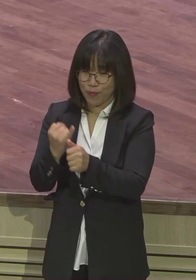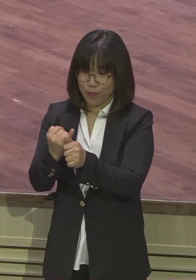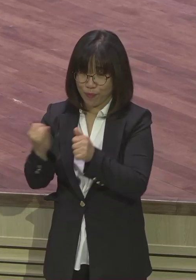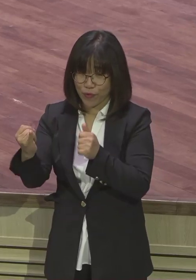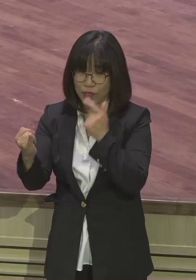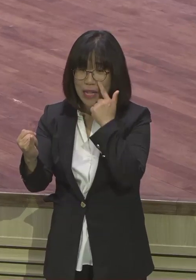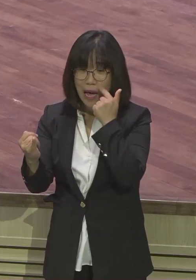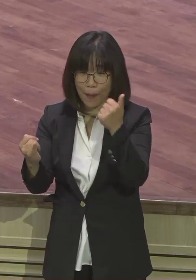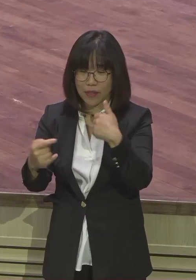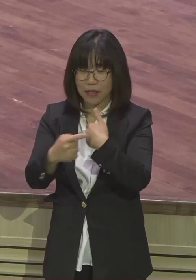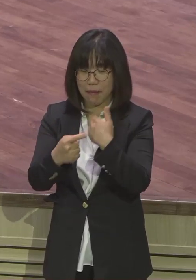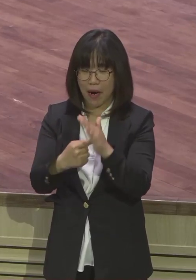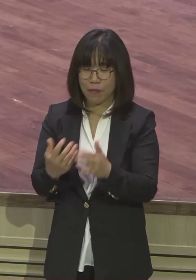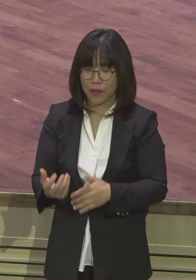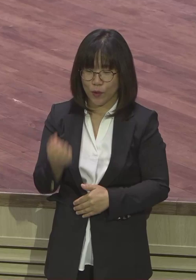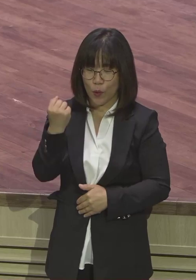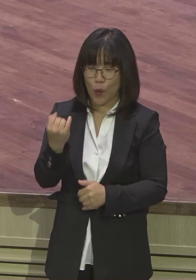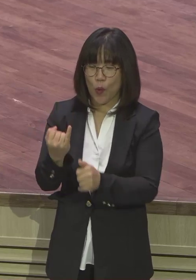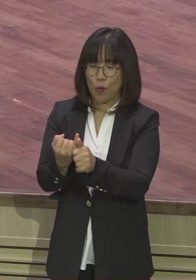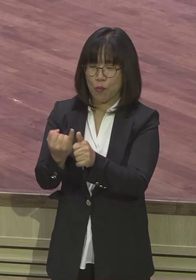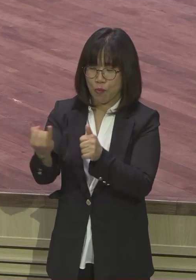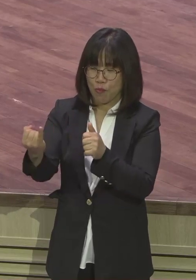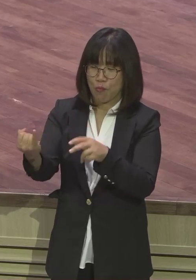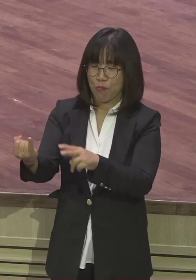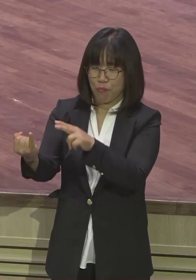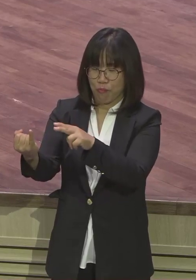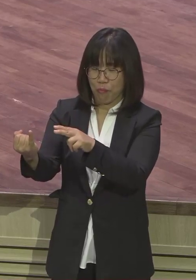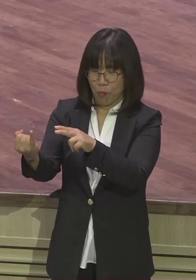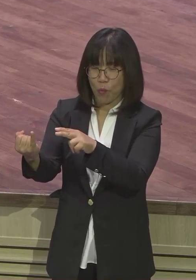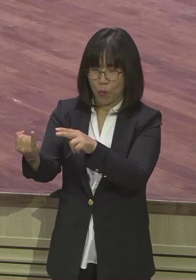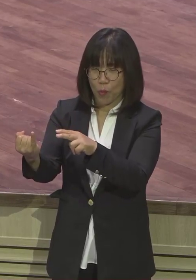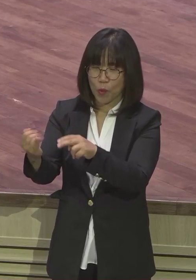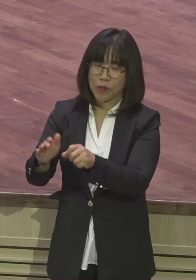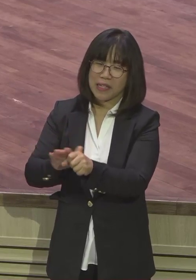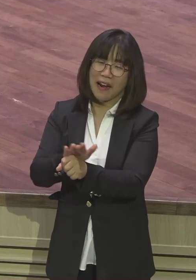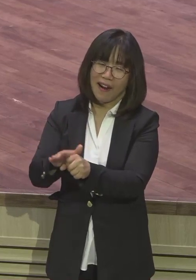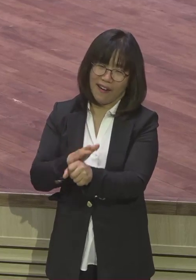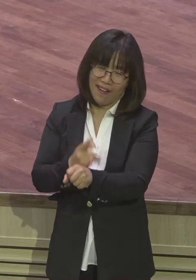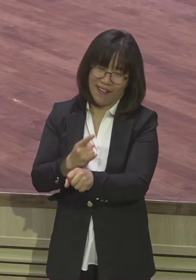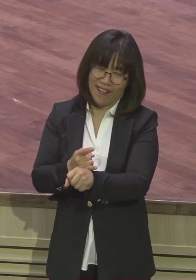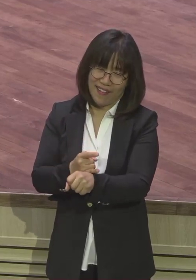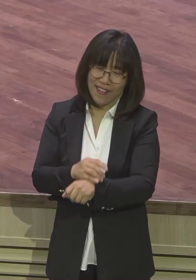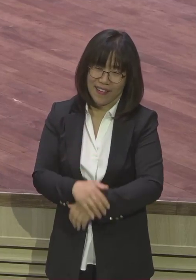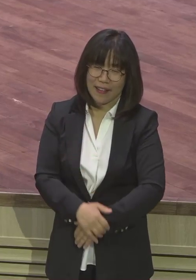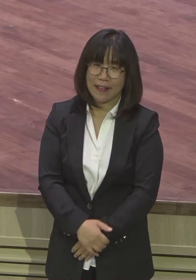삶의 지혜가 있죠. 장인 어른의 마음을 얼마나 딸을 사랑하는데 그 눈으로 바라본다는 거예요.